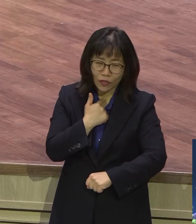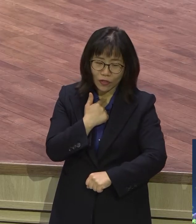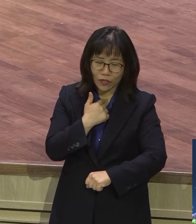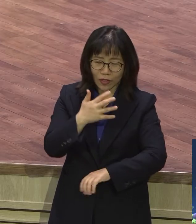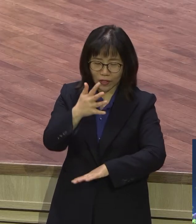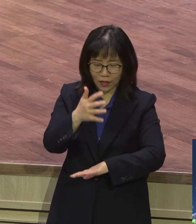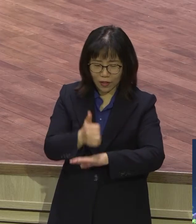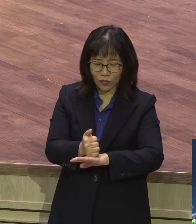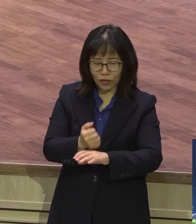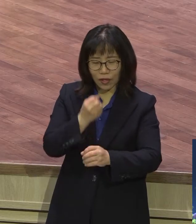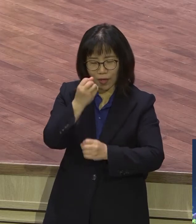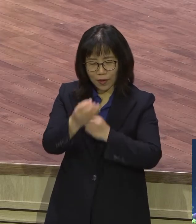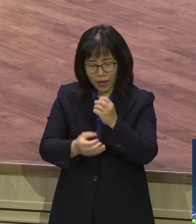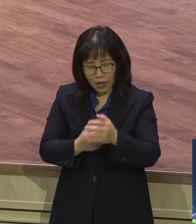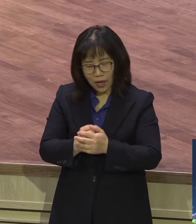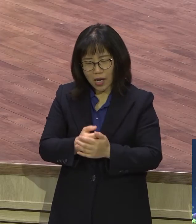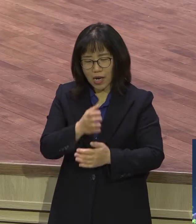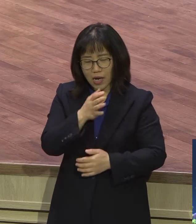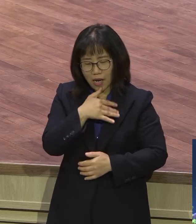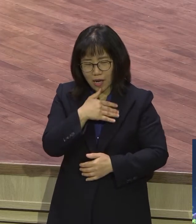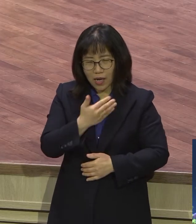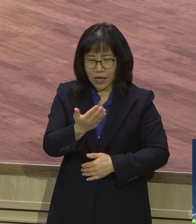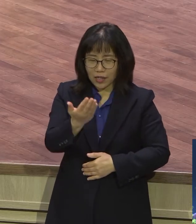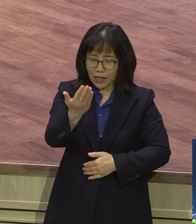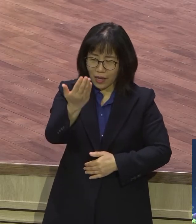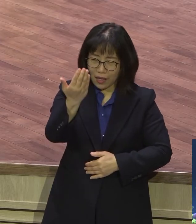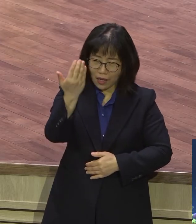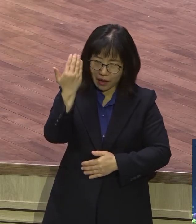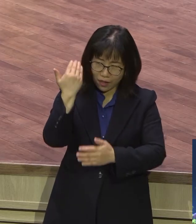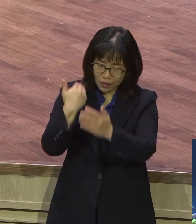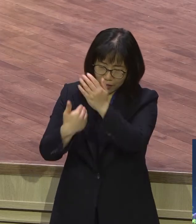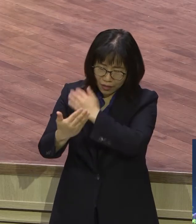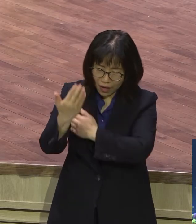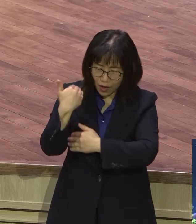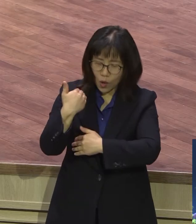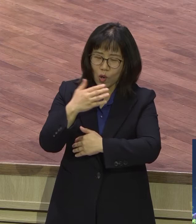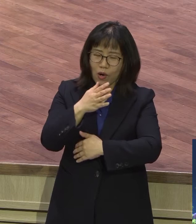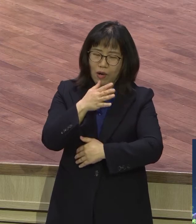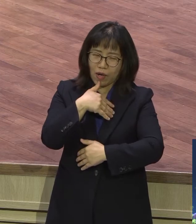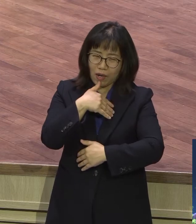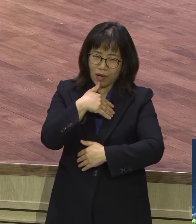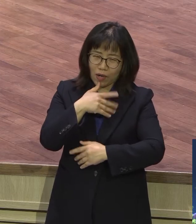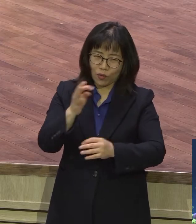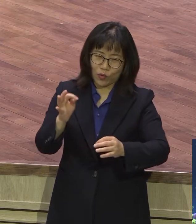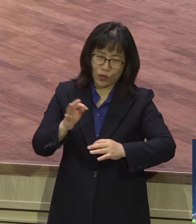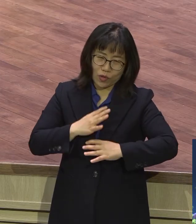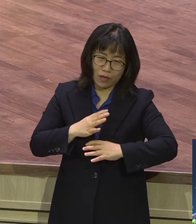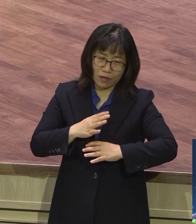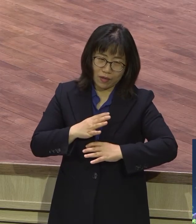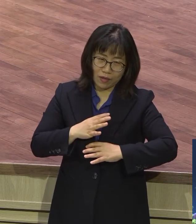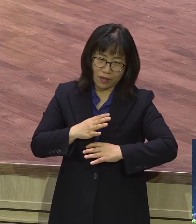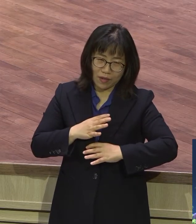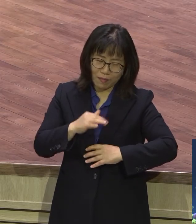지금 말하면 못할 것 같은데 거기 성령 충만 입니다 평생 그렇게 인도받으시 바랍니다